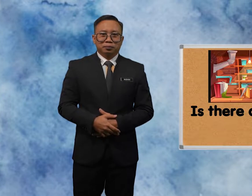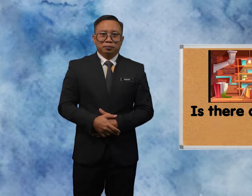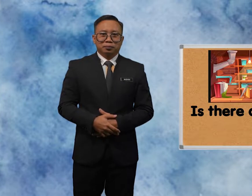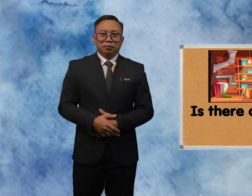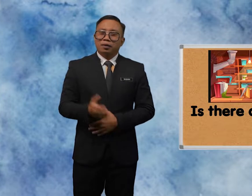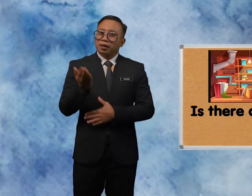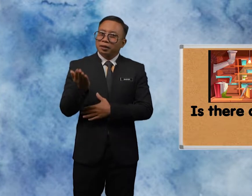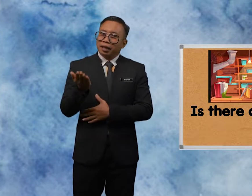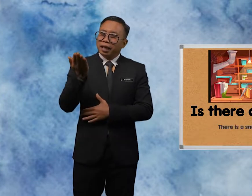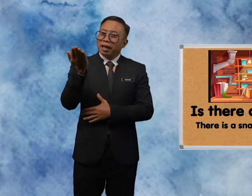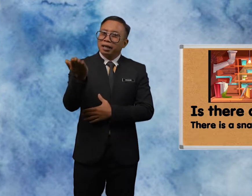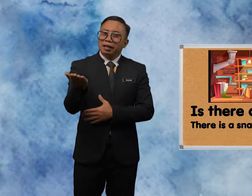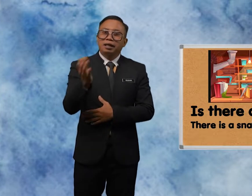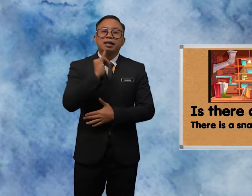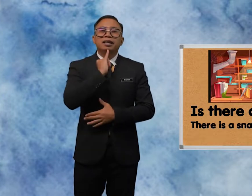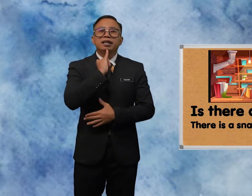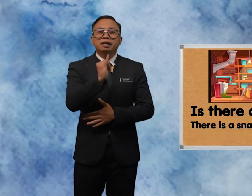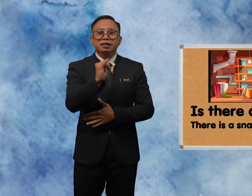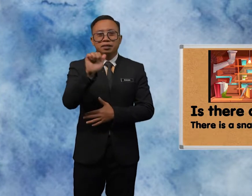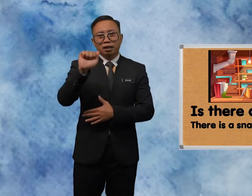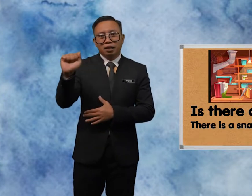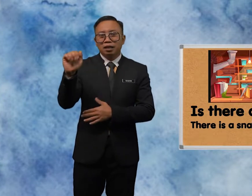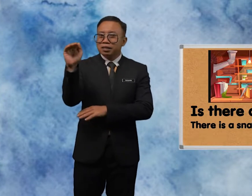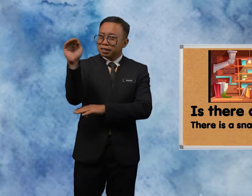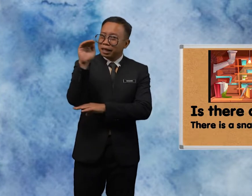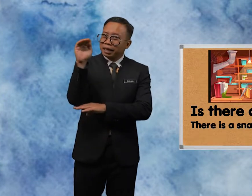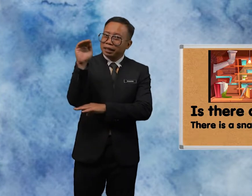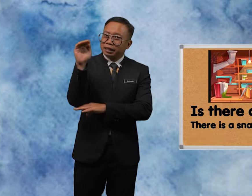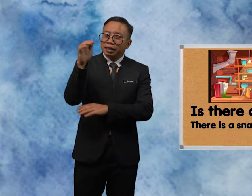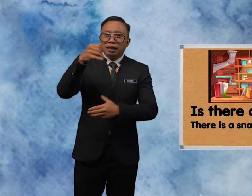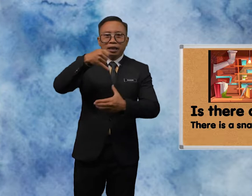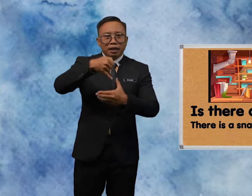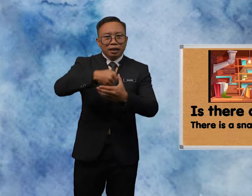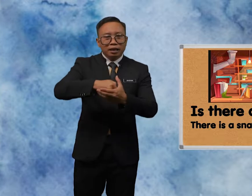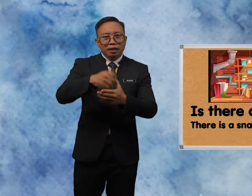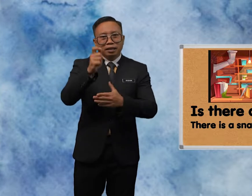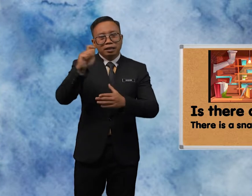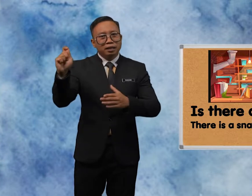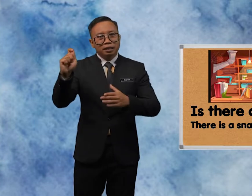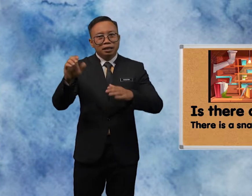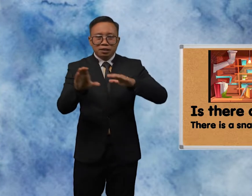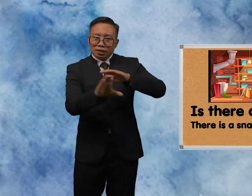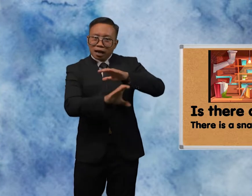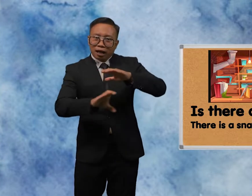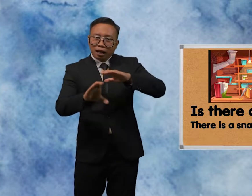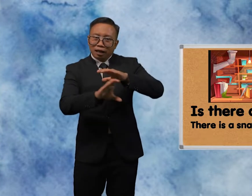There Is A Snake In The Cellar